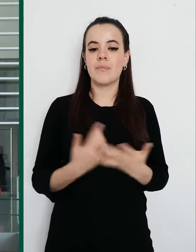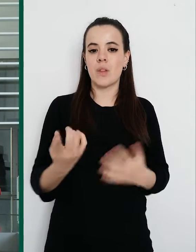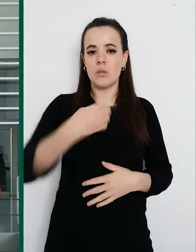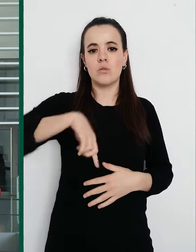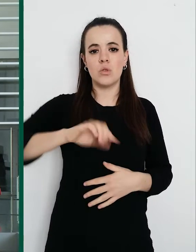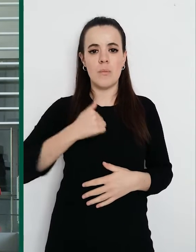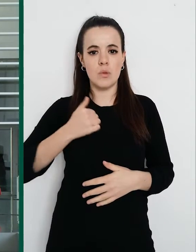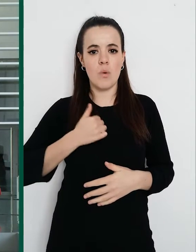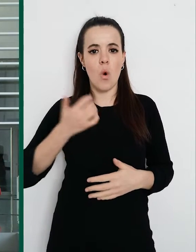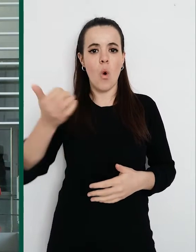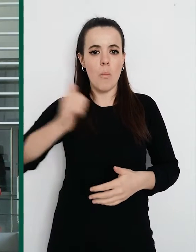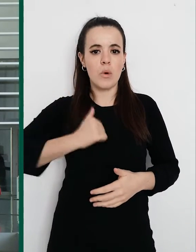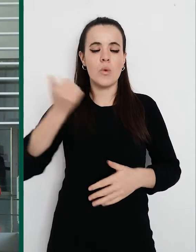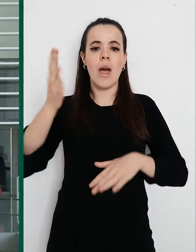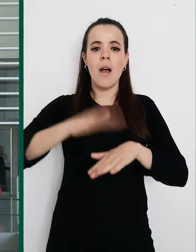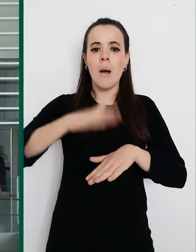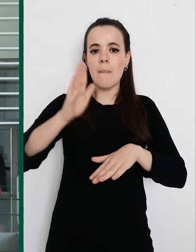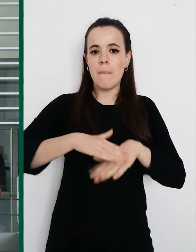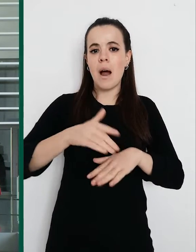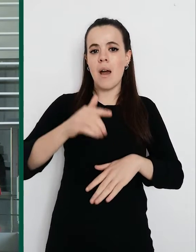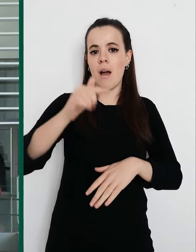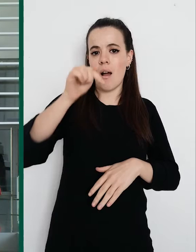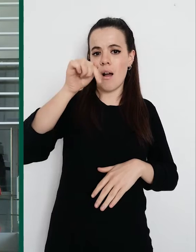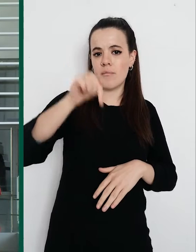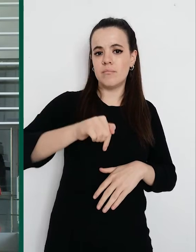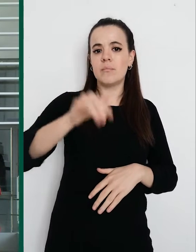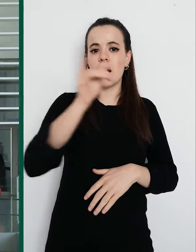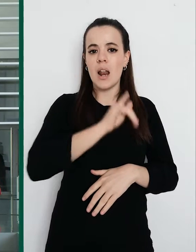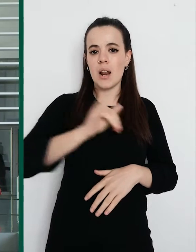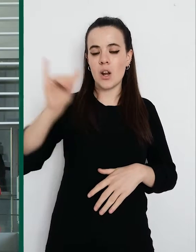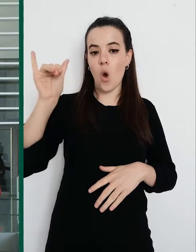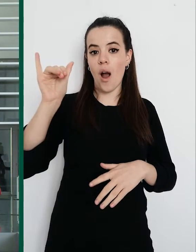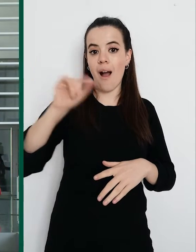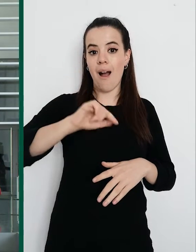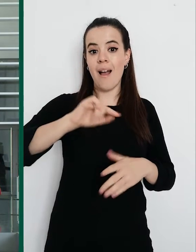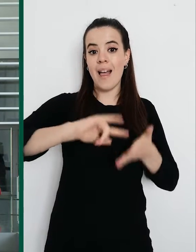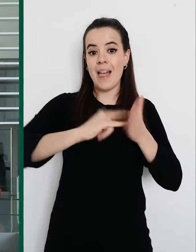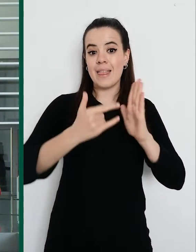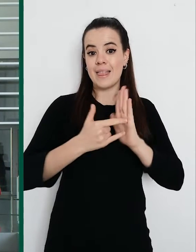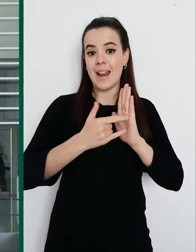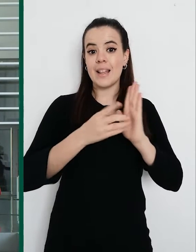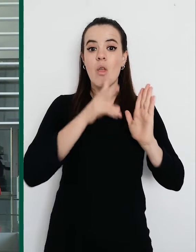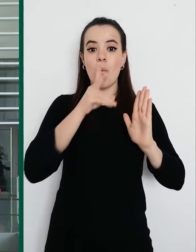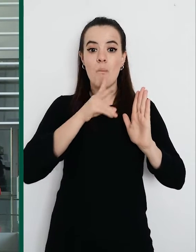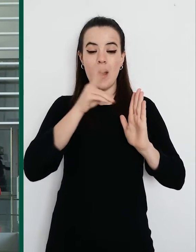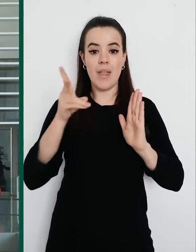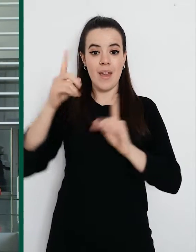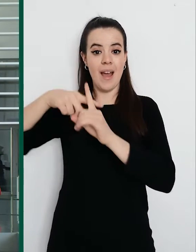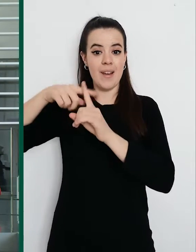también esa oportunidad para convertir ese tratado verde que tenemos a nivel europeo, también a nivel nacional,